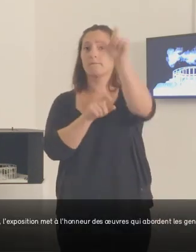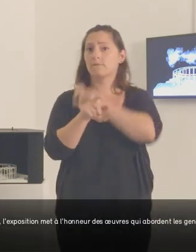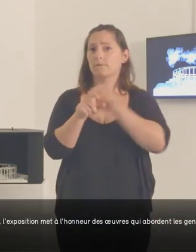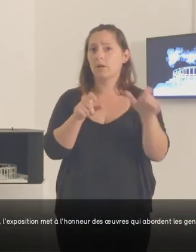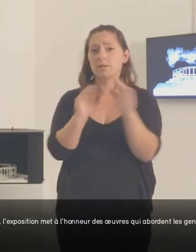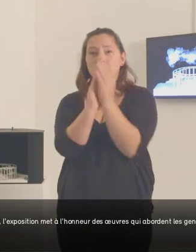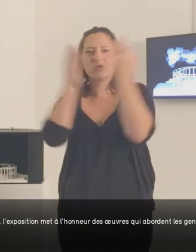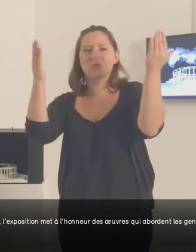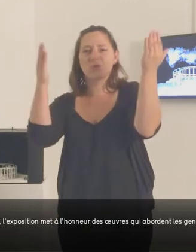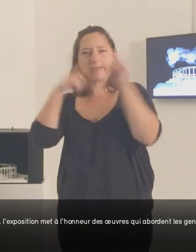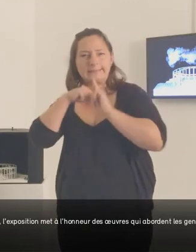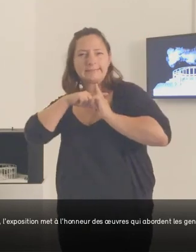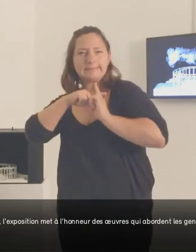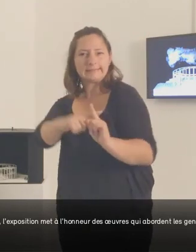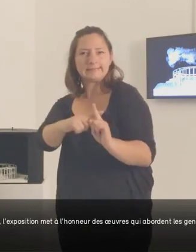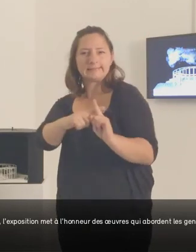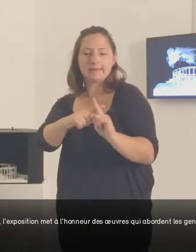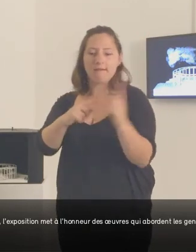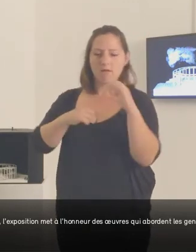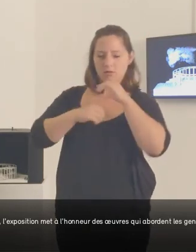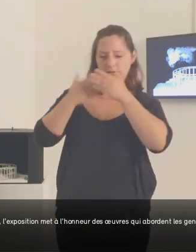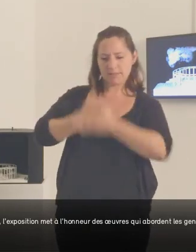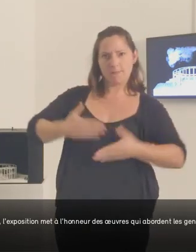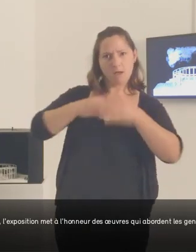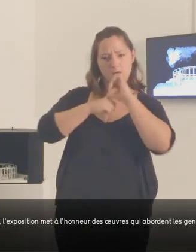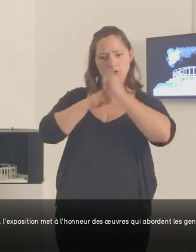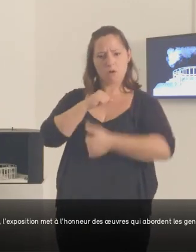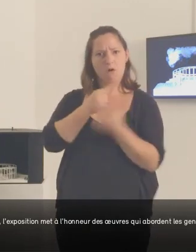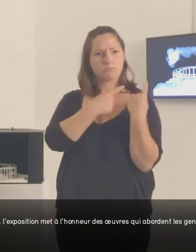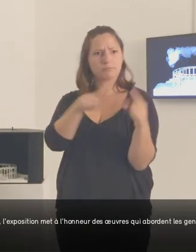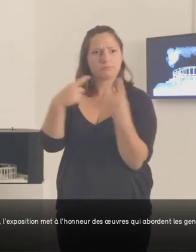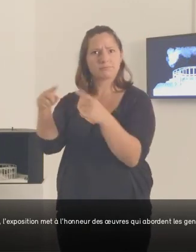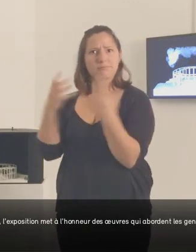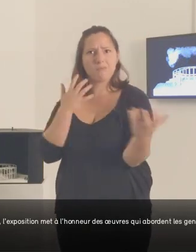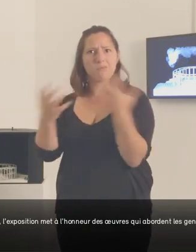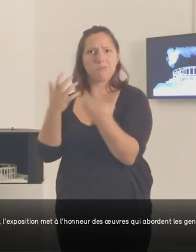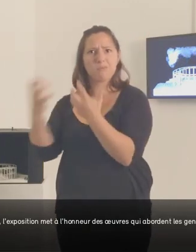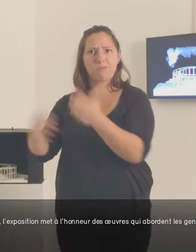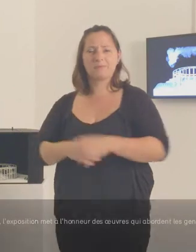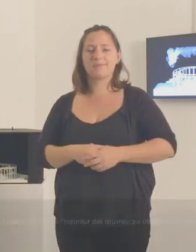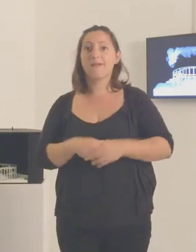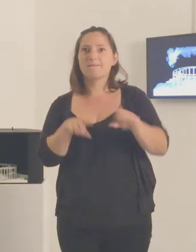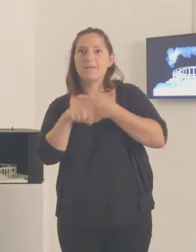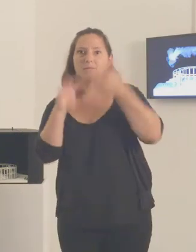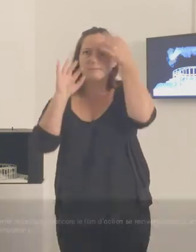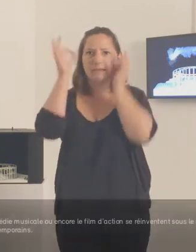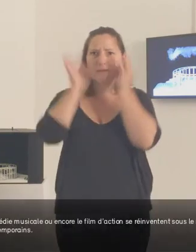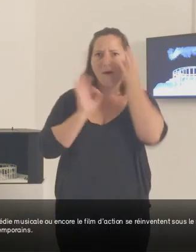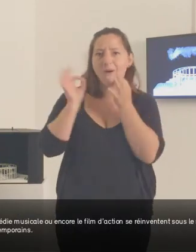A l'étage du FRAC, l'exposition met à l'honneur des œuvres qui abordent les genres cinématographiques. Le thriller,